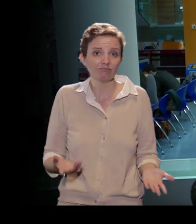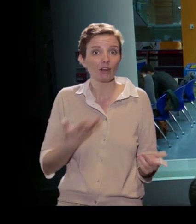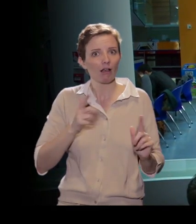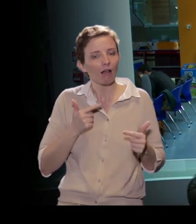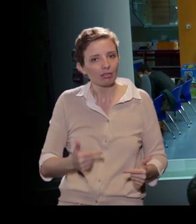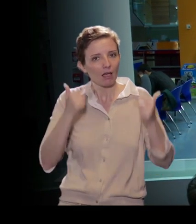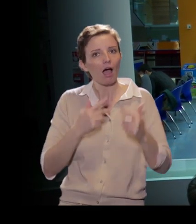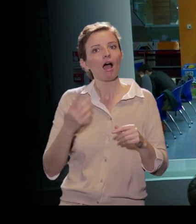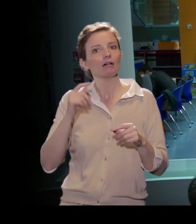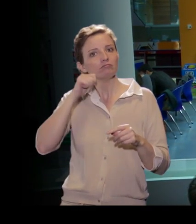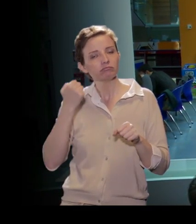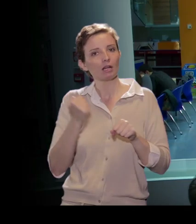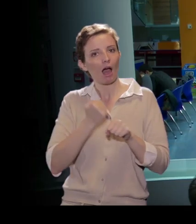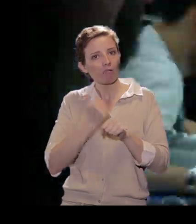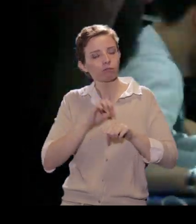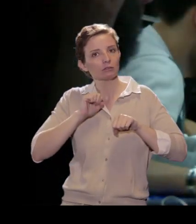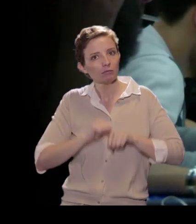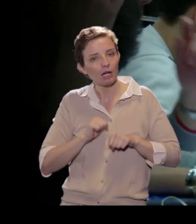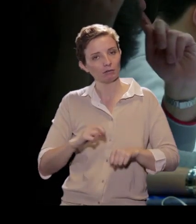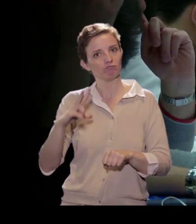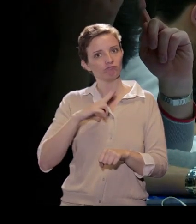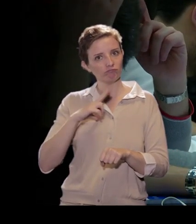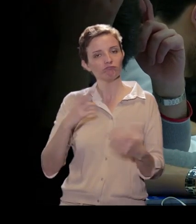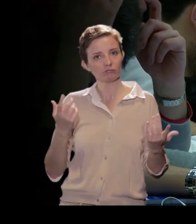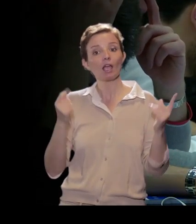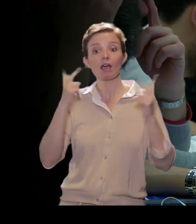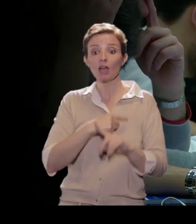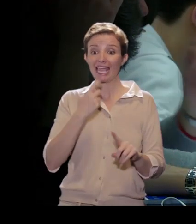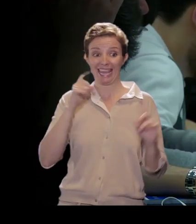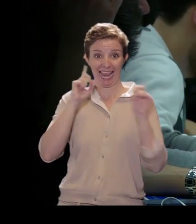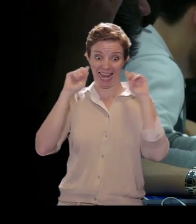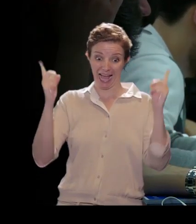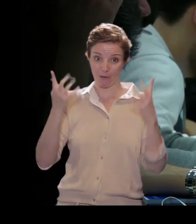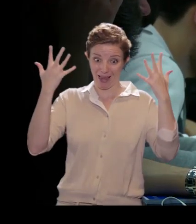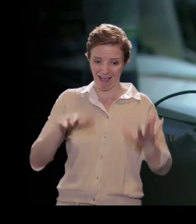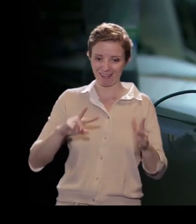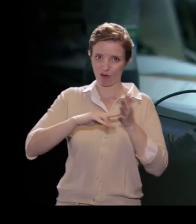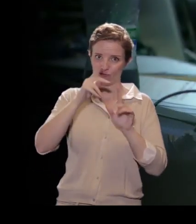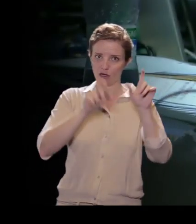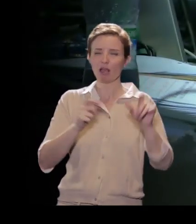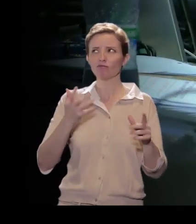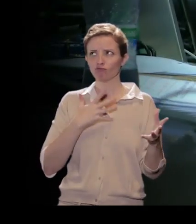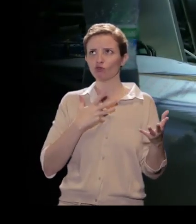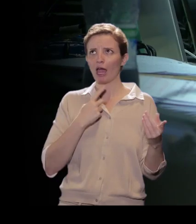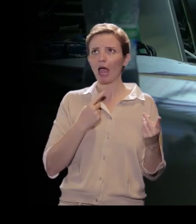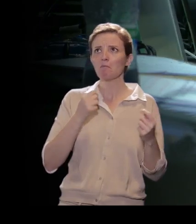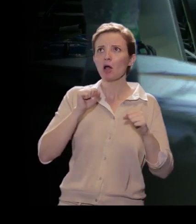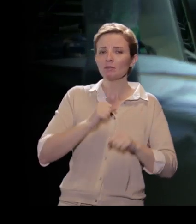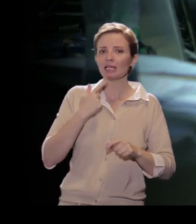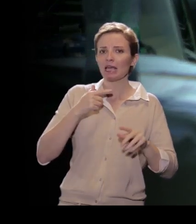lavoro. In effetti i nostri laureati hanno percentuali, di occupazione quasi vicini al 100%, sicuramente